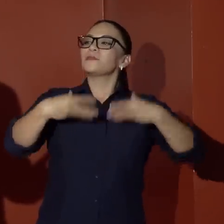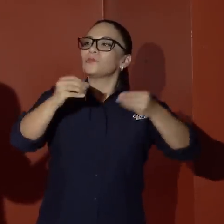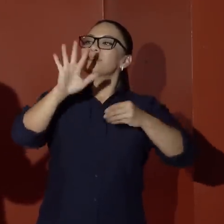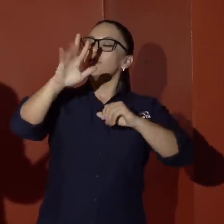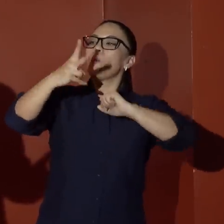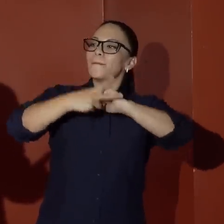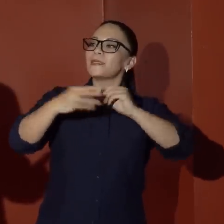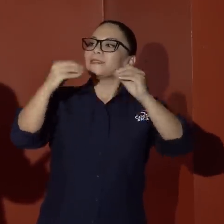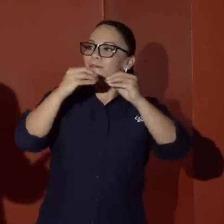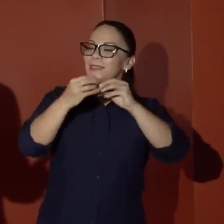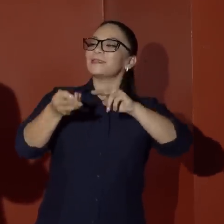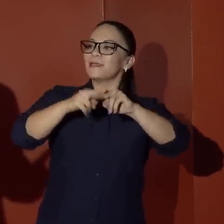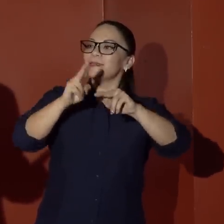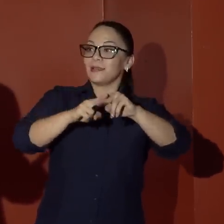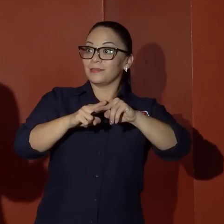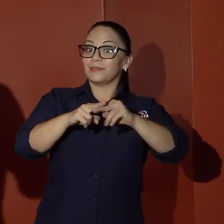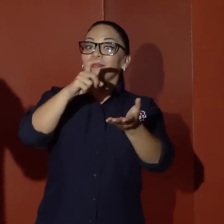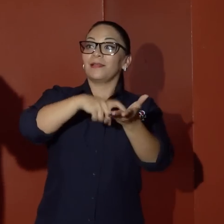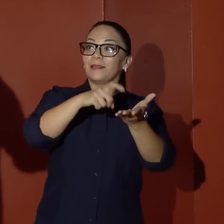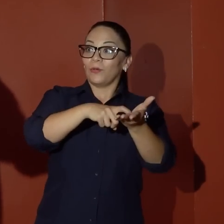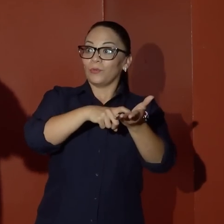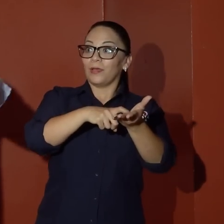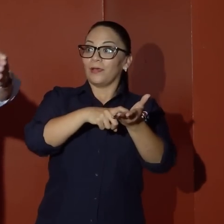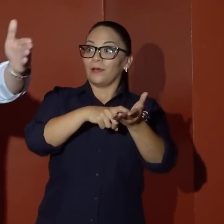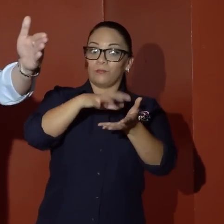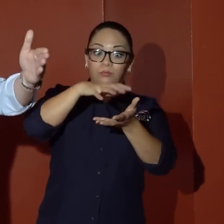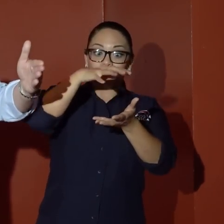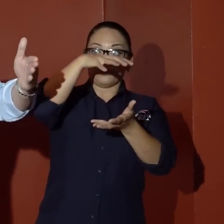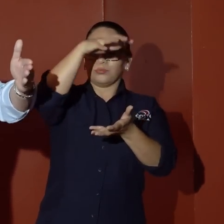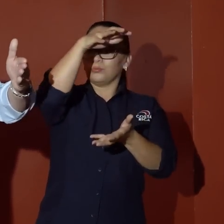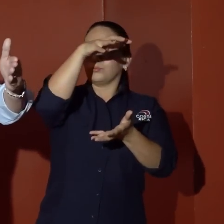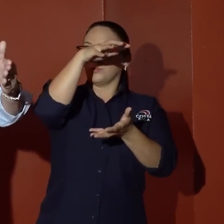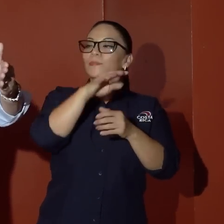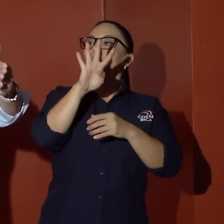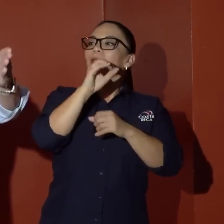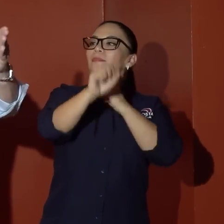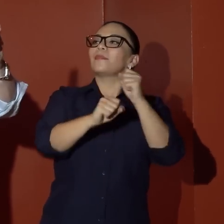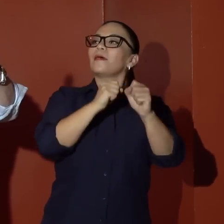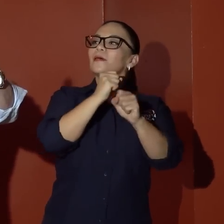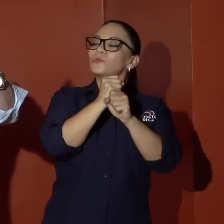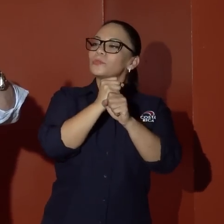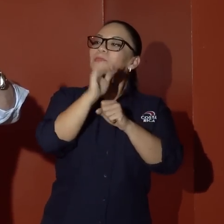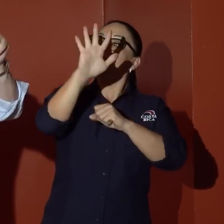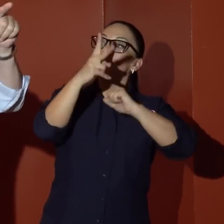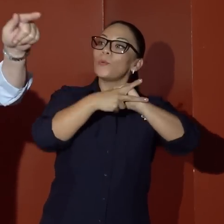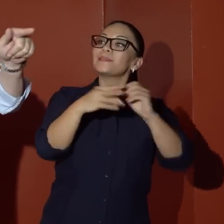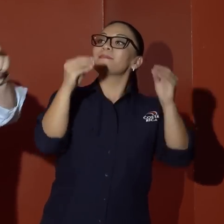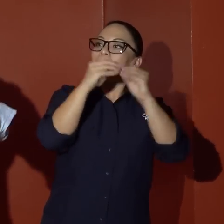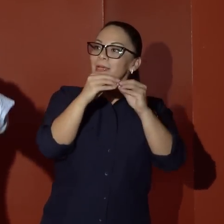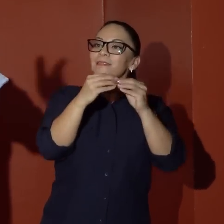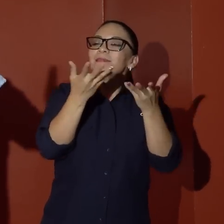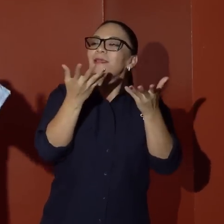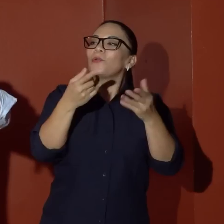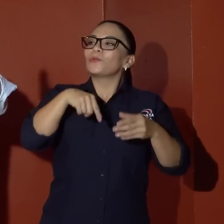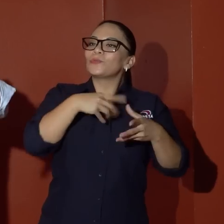5 veces más en intereses sobre la deuda que se acumuló por 40 años. 5 veces más que lo que